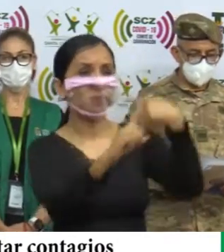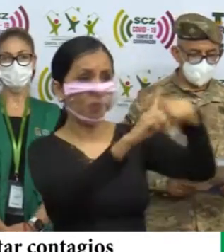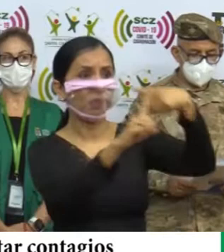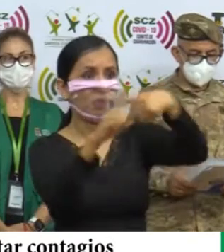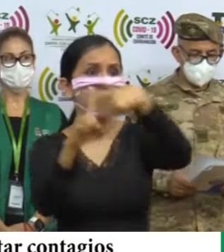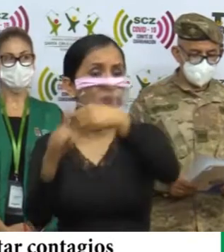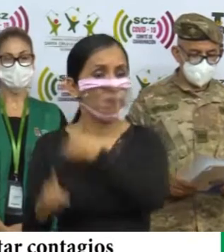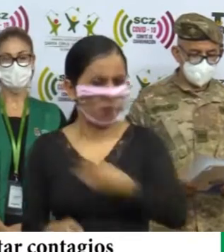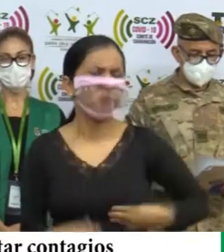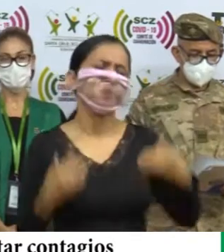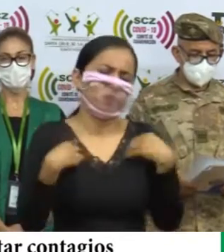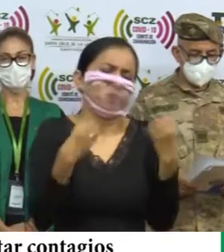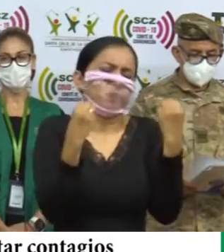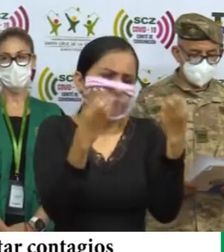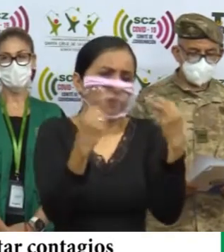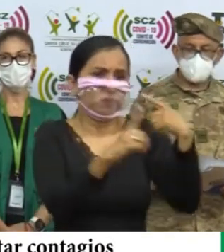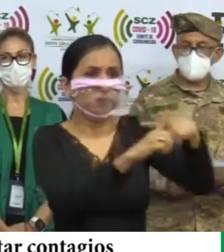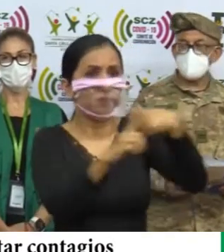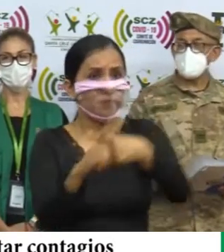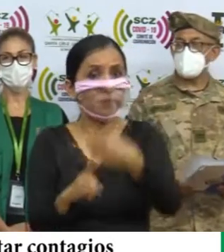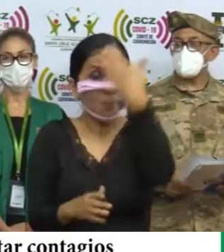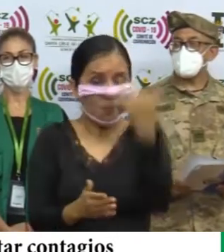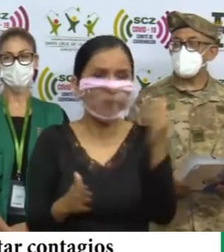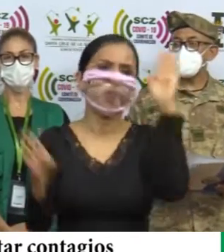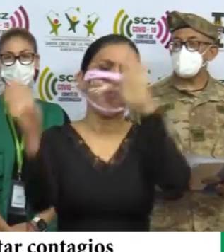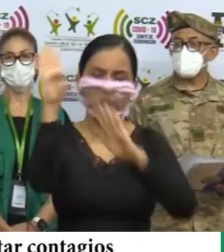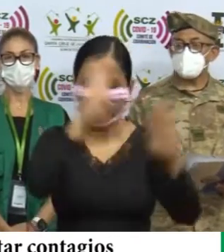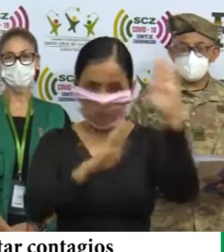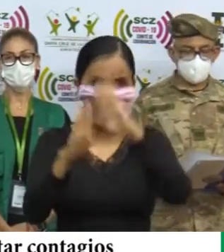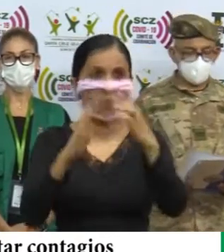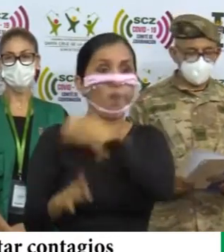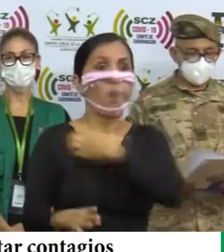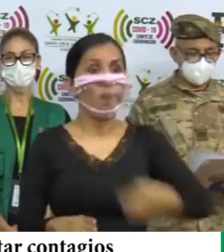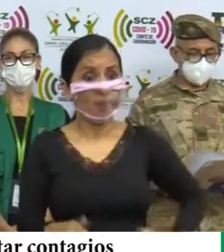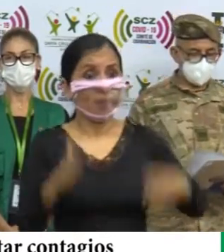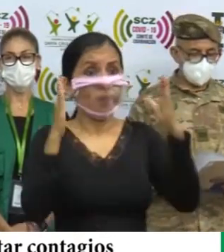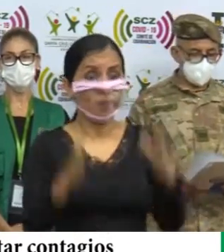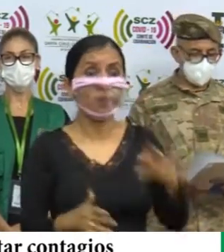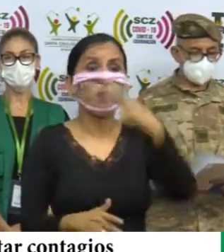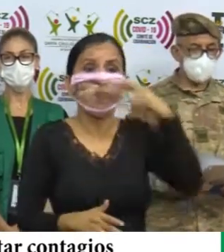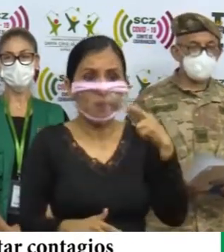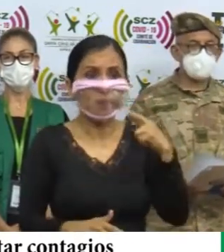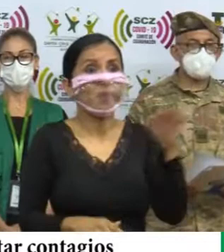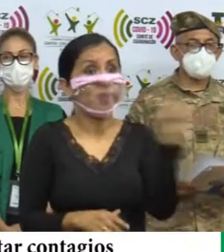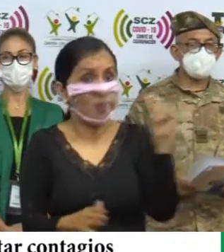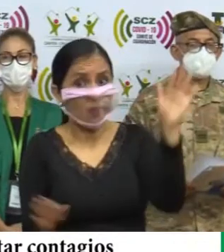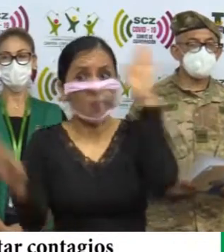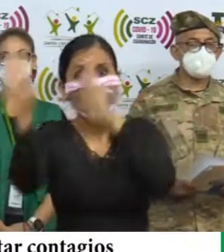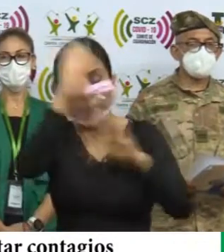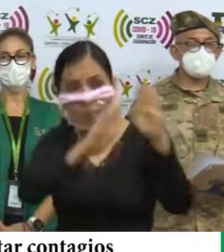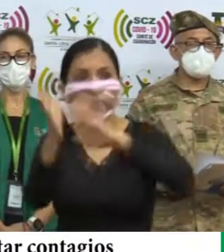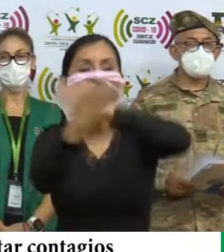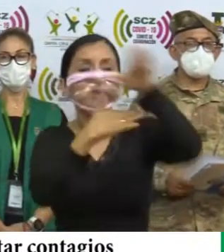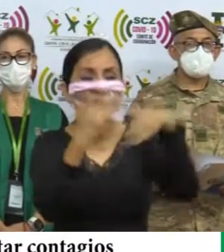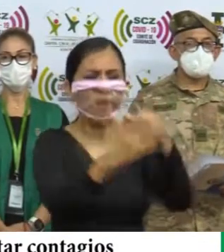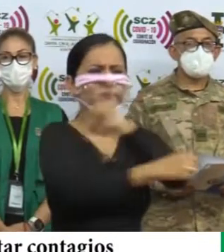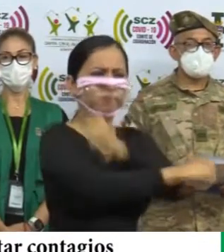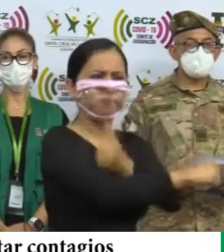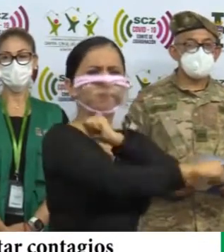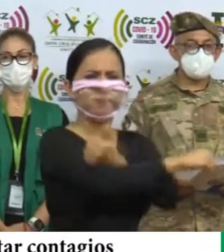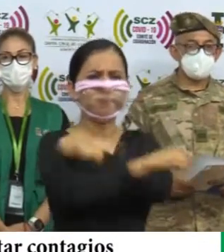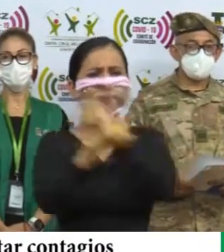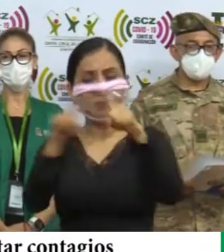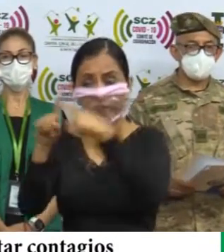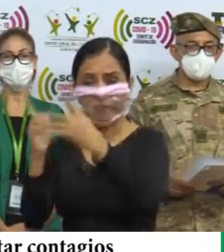municipios tenemos muchos casos entonces es la preocupación de nuestro gobernador es la preocupación de todas nuestras autoridades